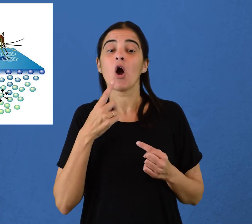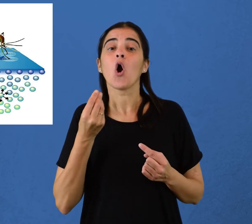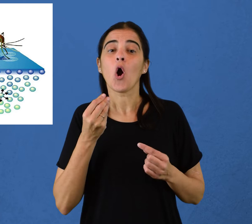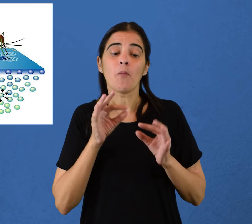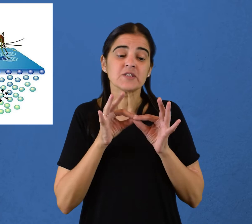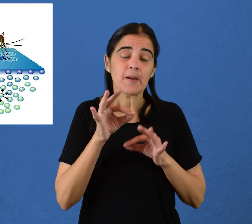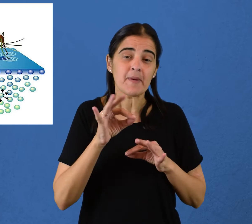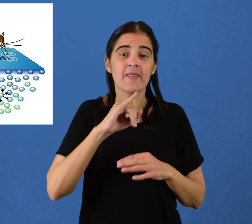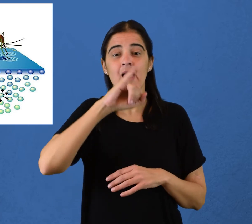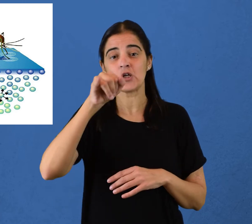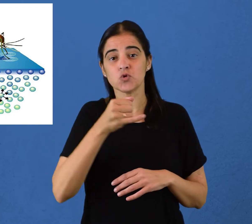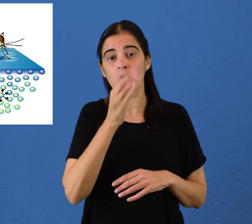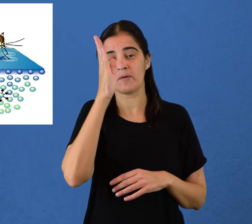Se mide en Joule por metro cuadrado.